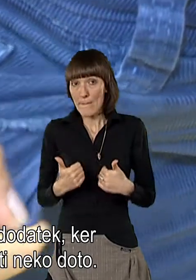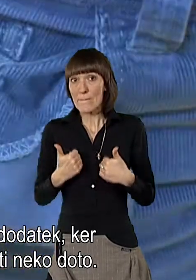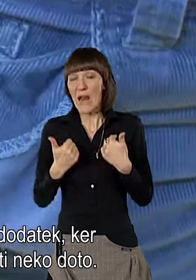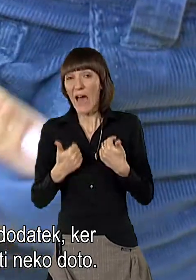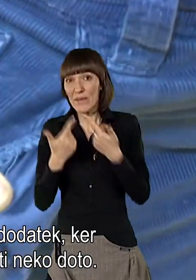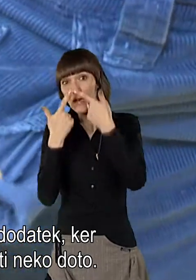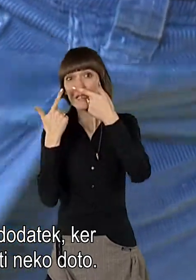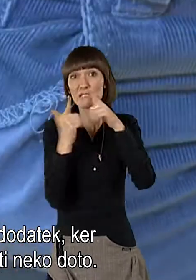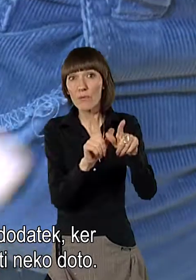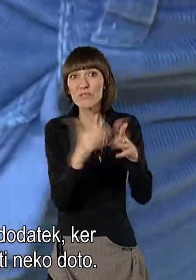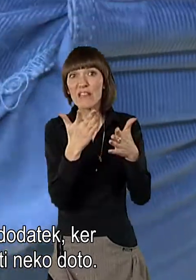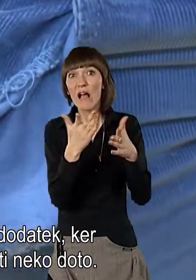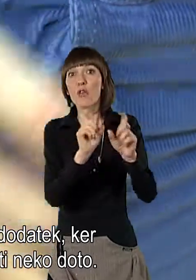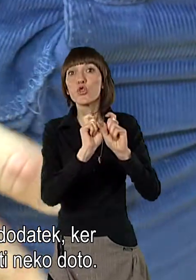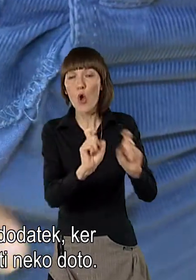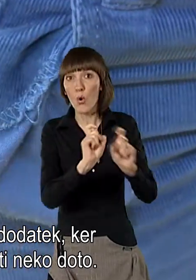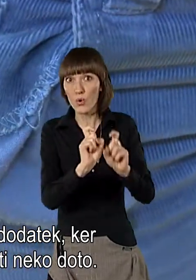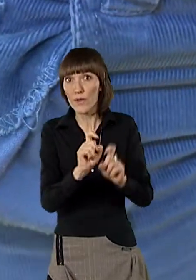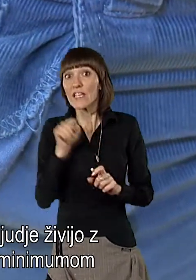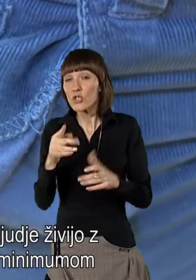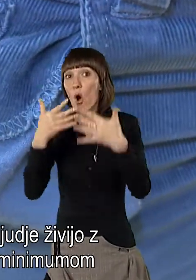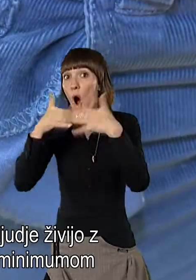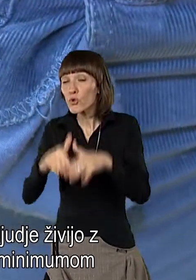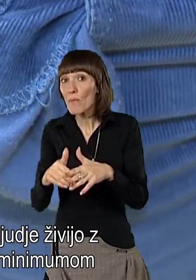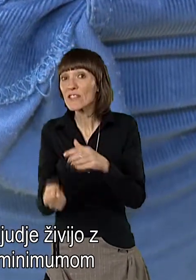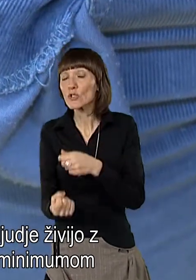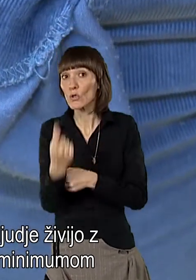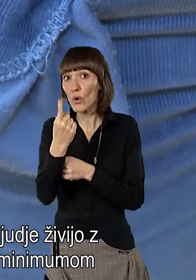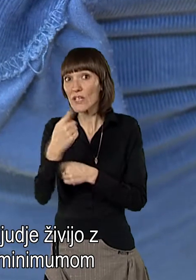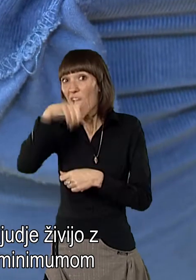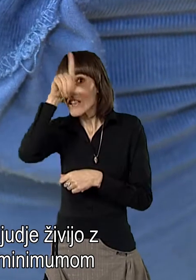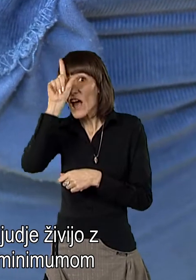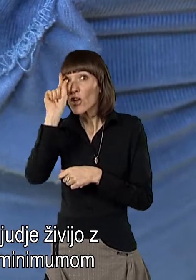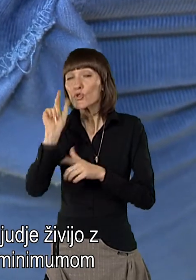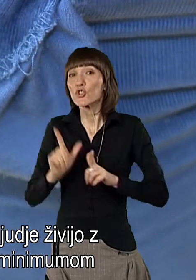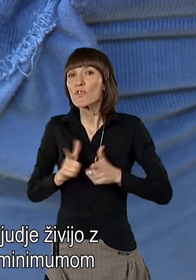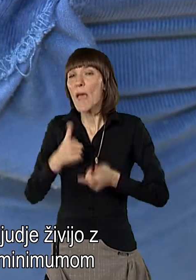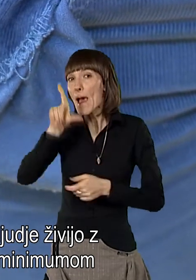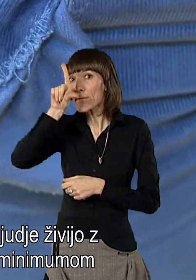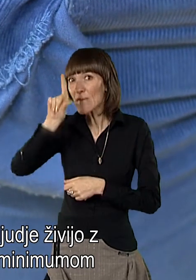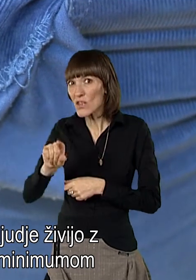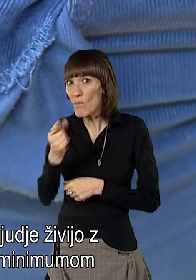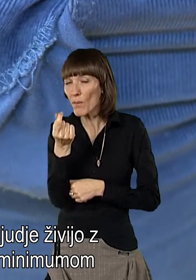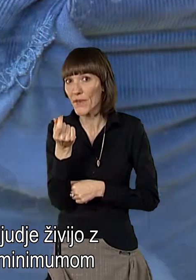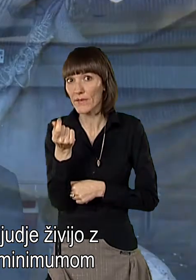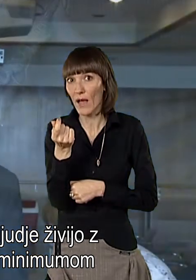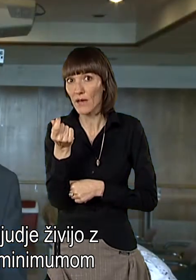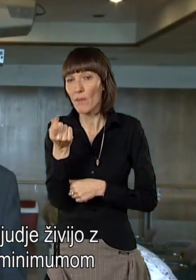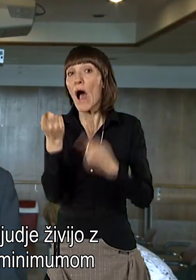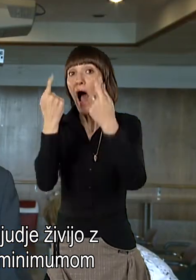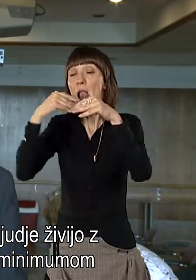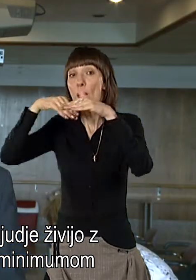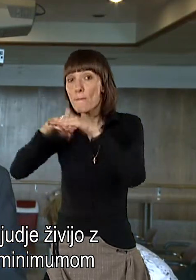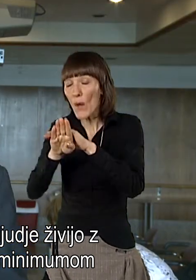neko doto. In s tem avtomatsko se dogaja to, da ljudje živijo z minimumom oziroma